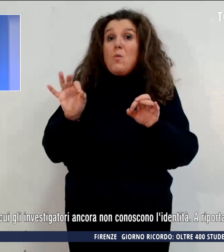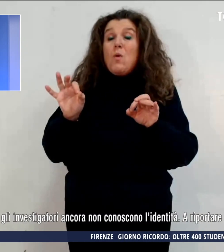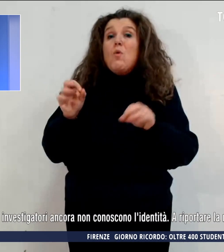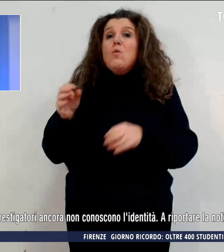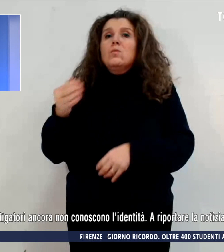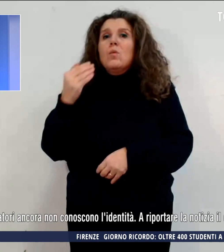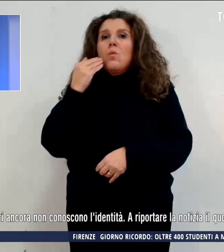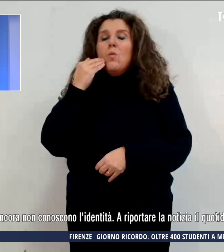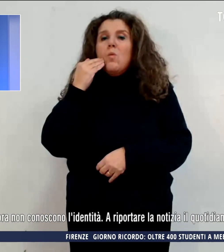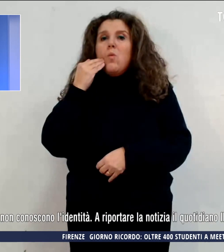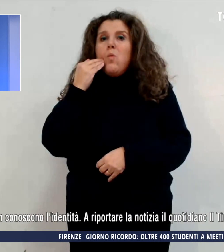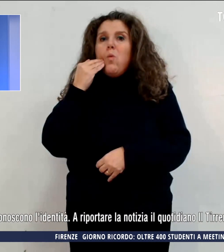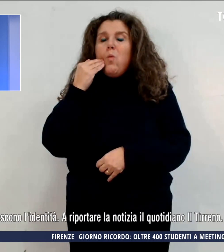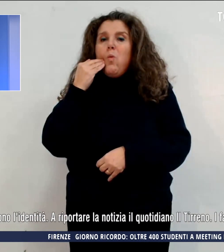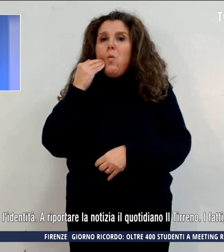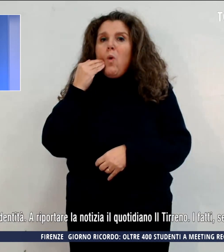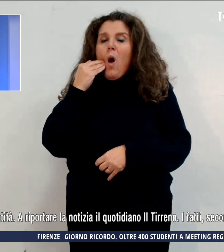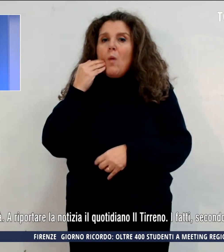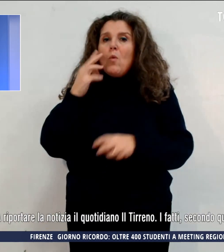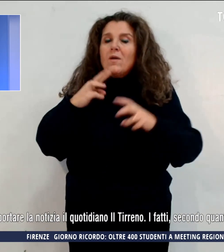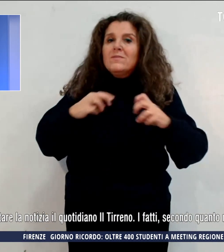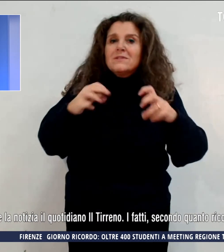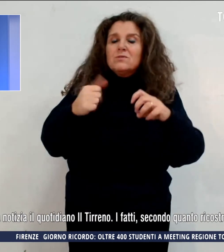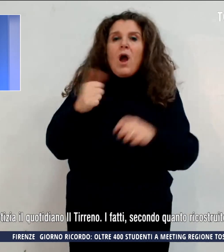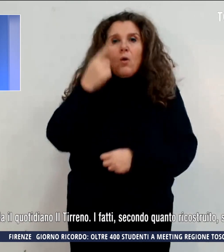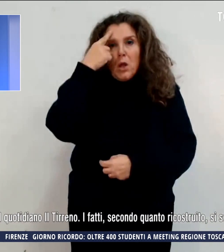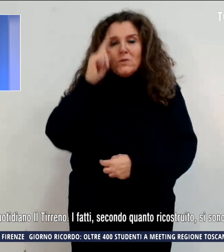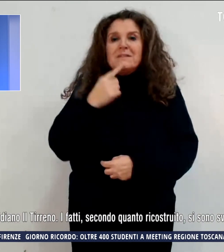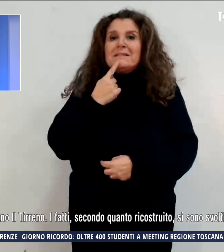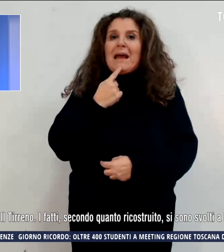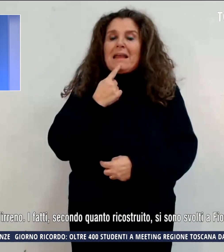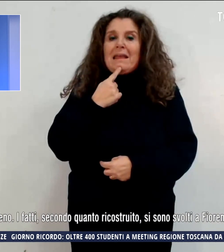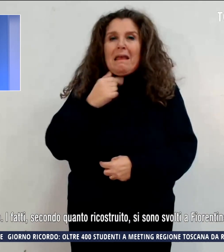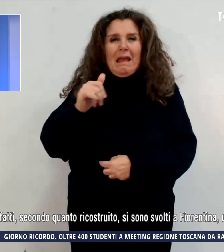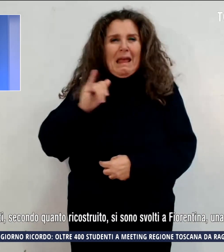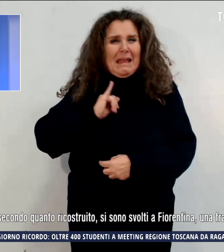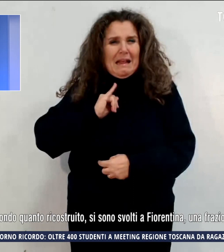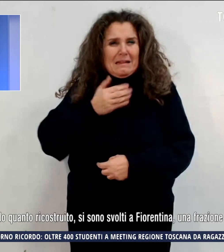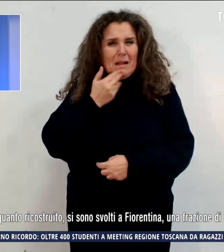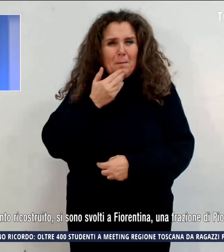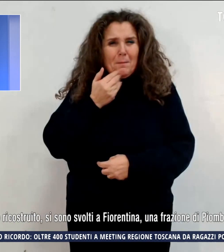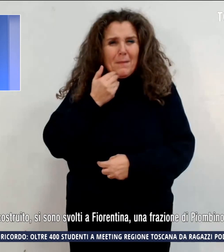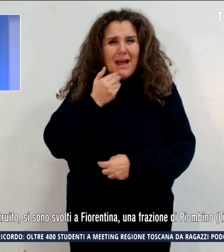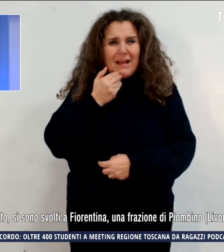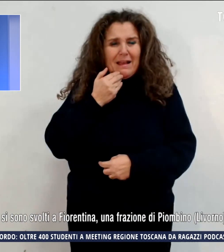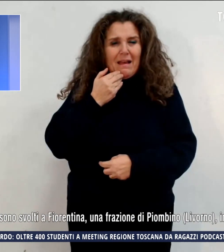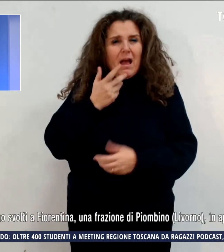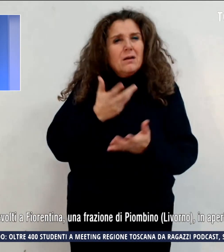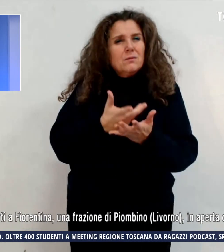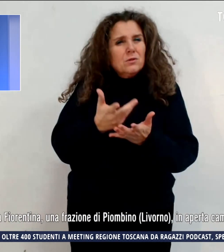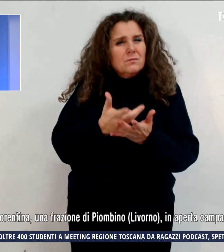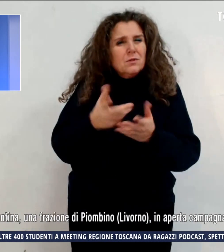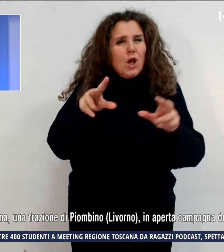di cui gli investigatori ancora non conoscono l'identità. A riportare la notizia le